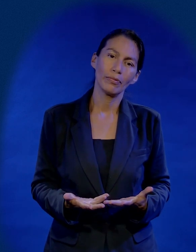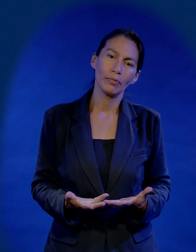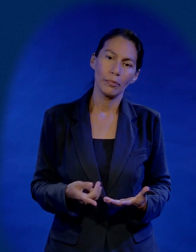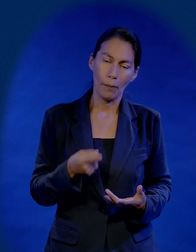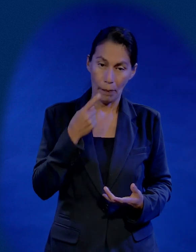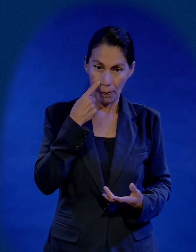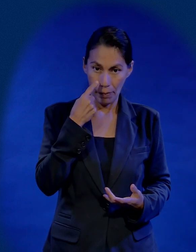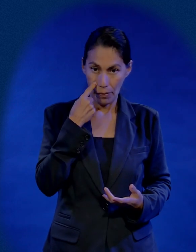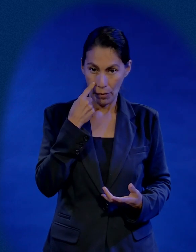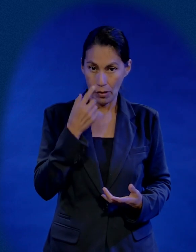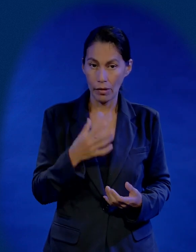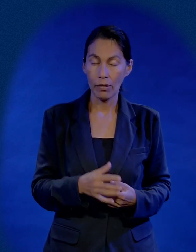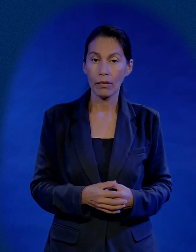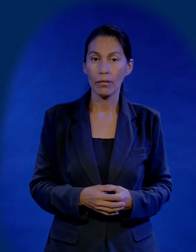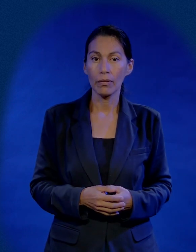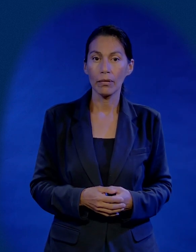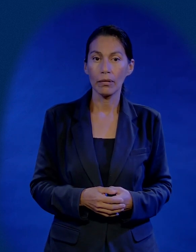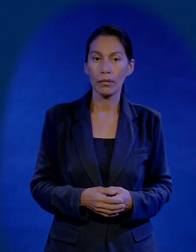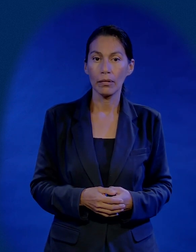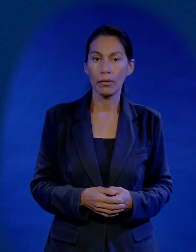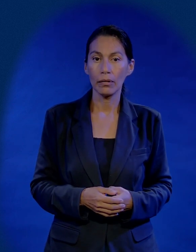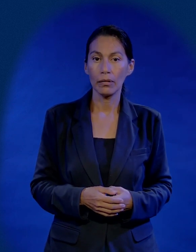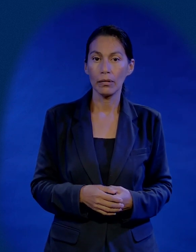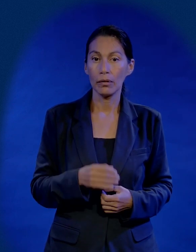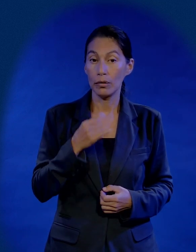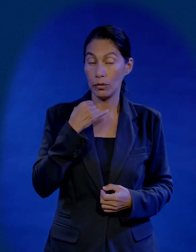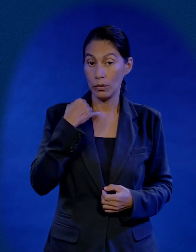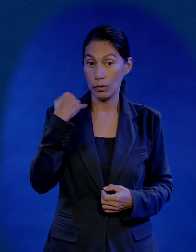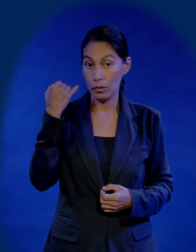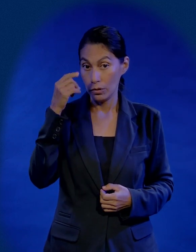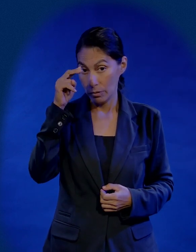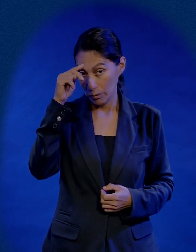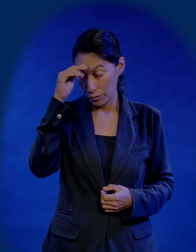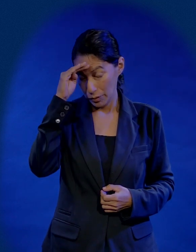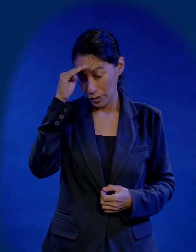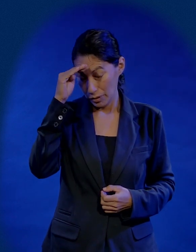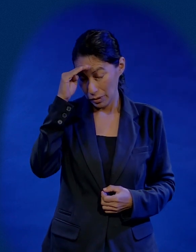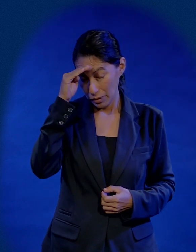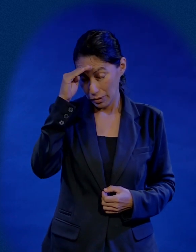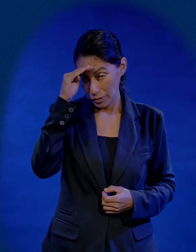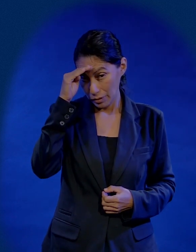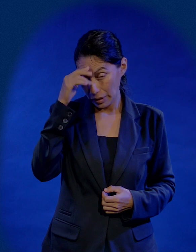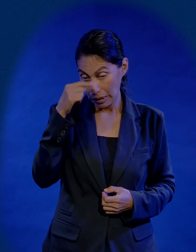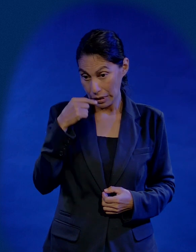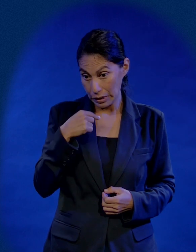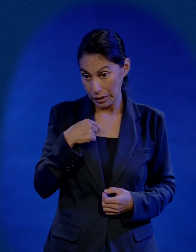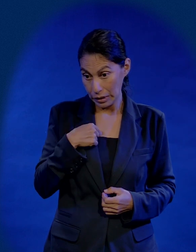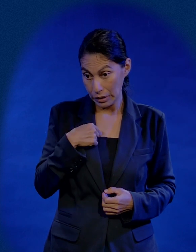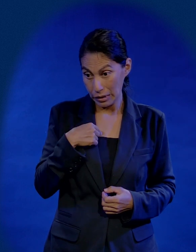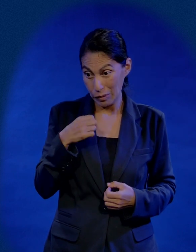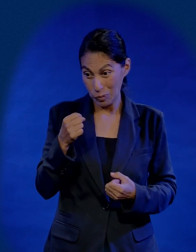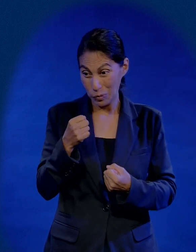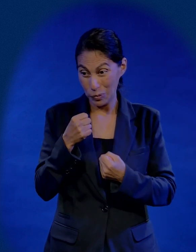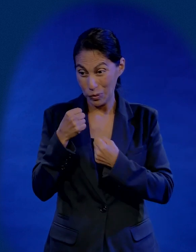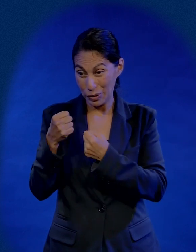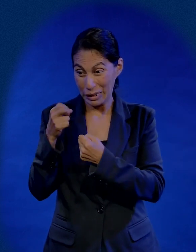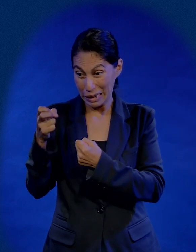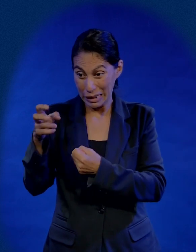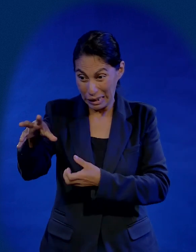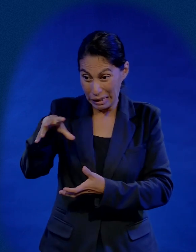Pero fíjese el máximo pensamiento de Judas. Judas pensaba, si yo tuviera el poder